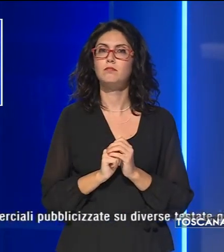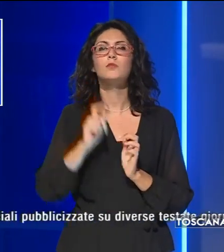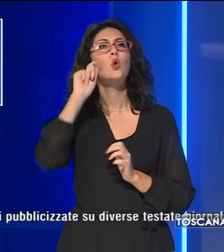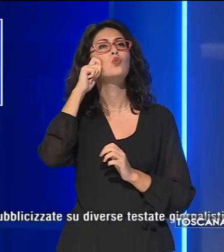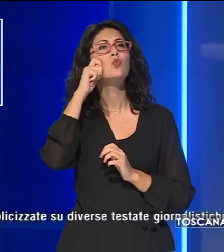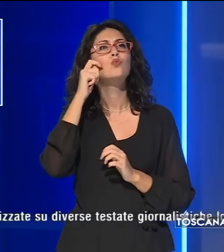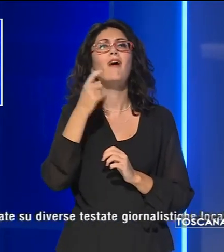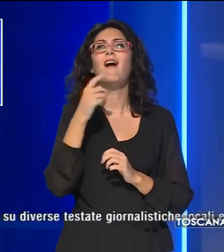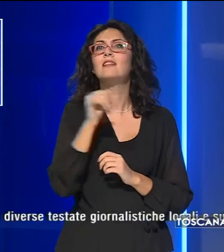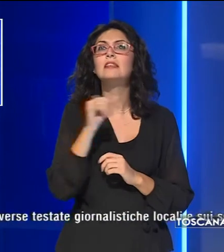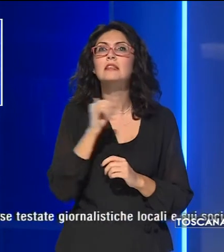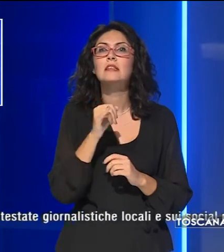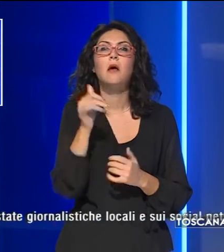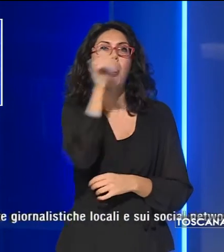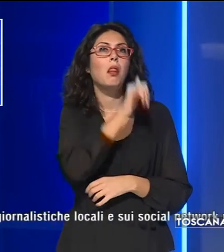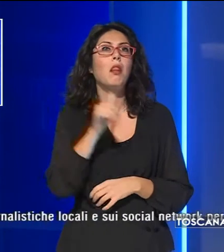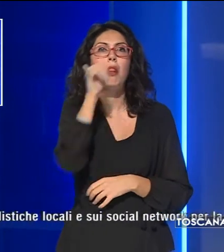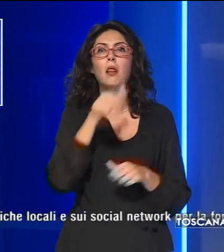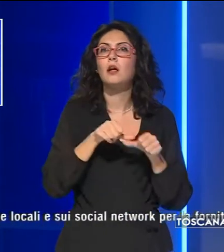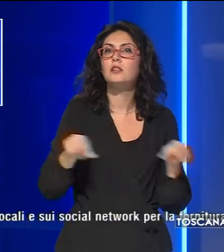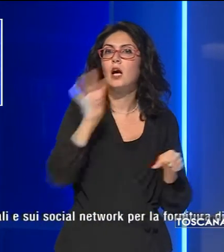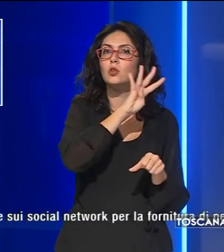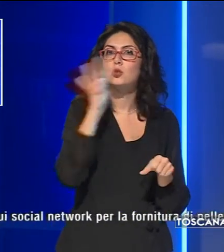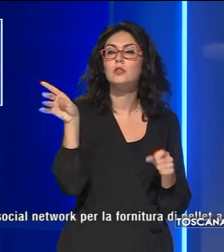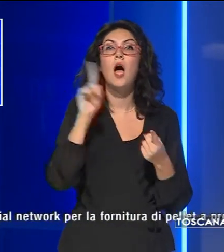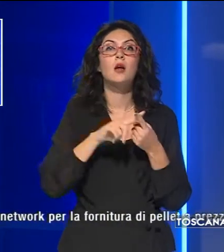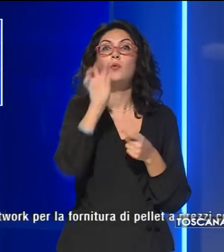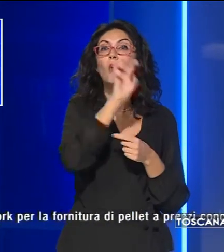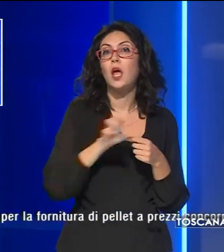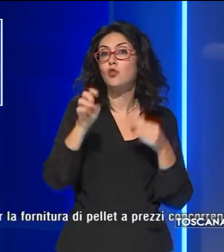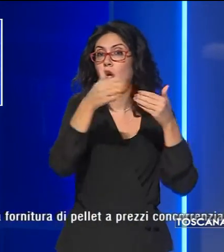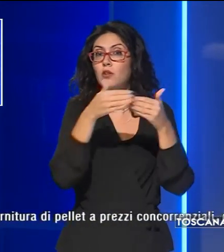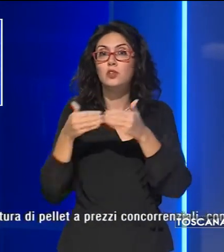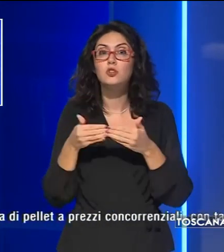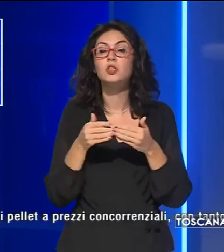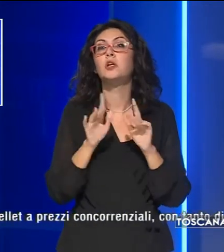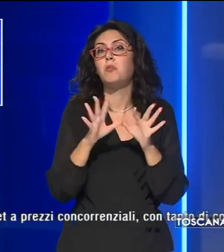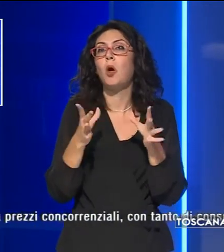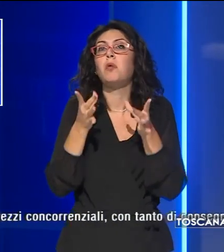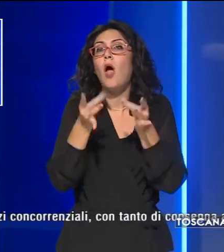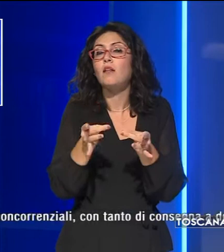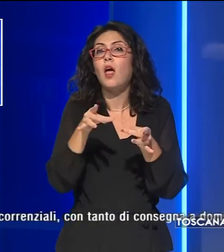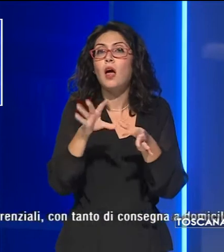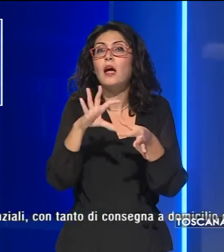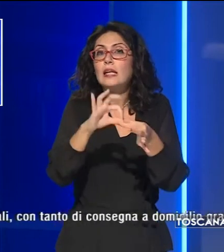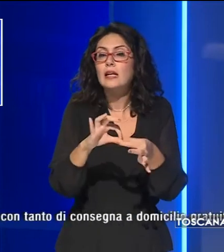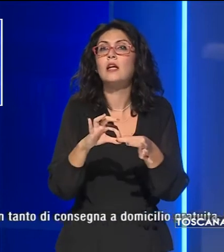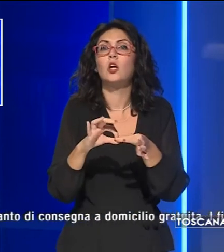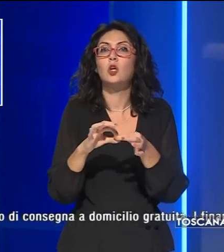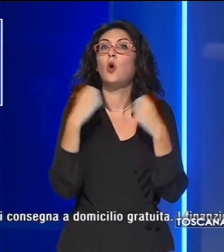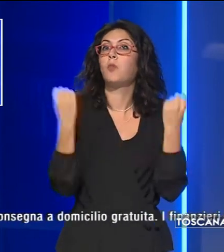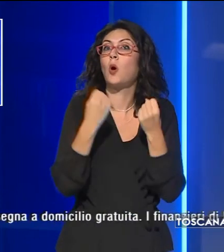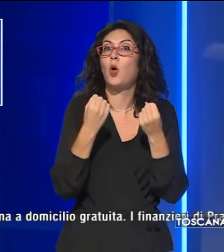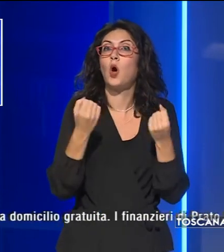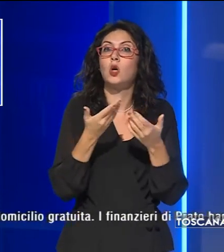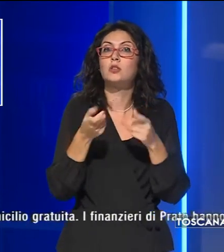truffati ignari residenti della Toscana e regioni limitrofe che avevano aderito alle proposte commerciali pubblicizzate